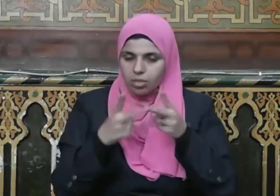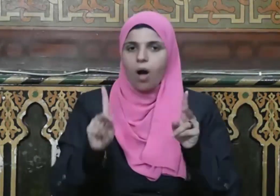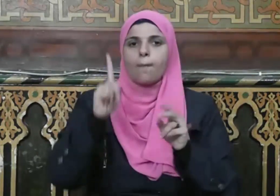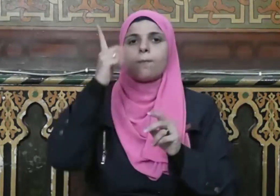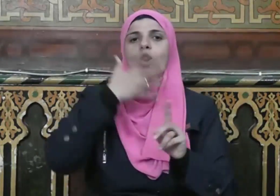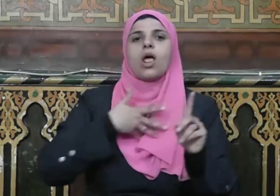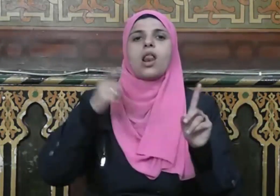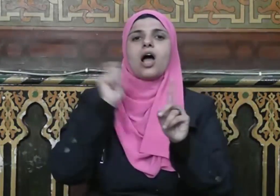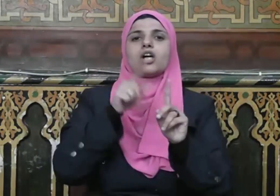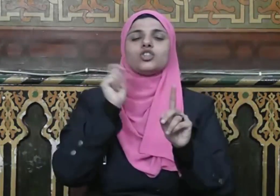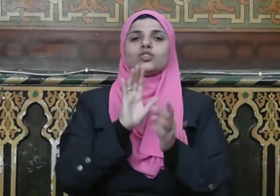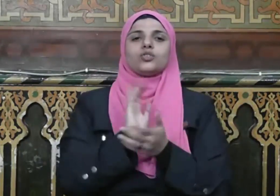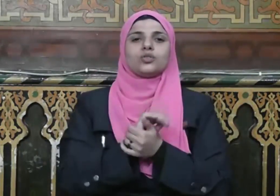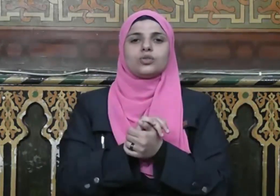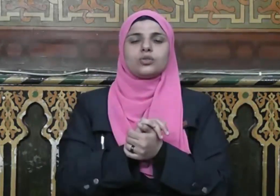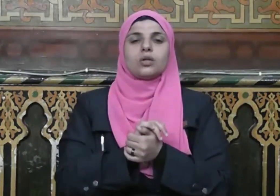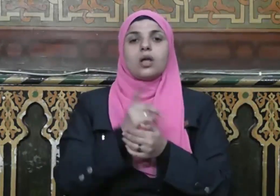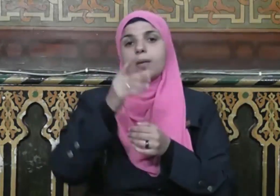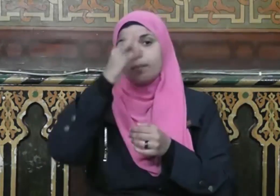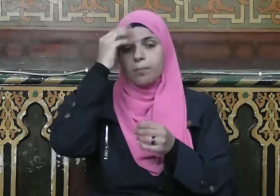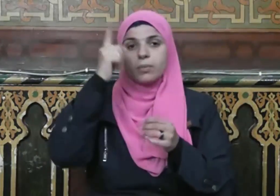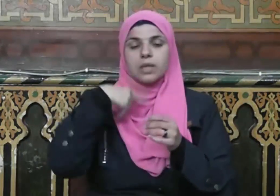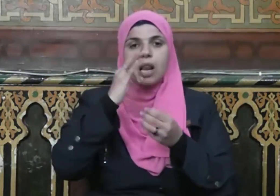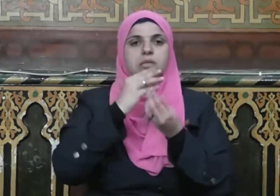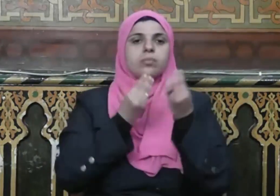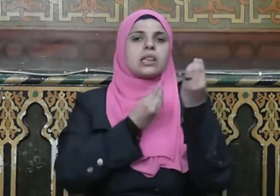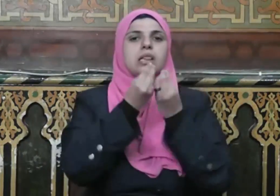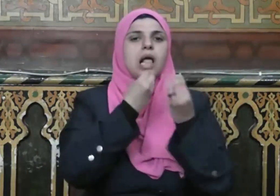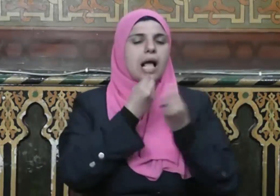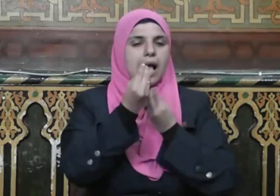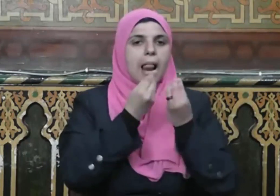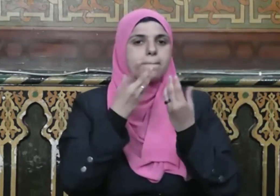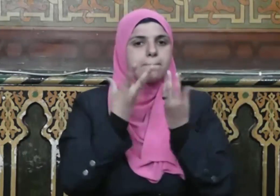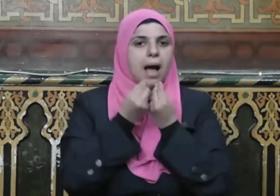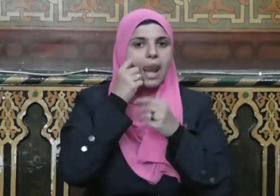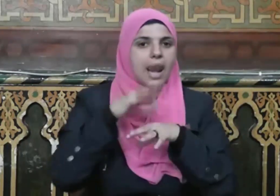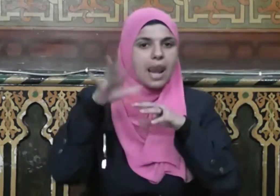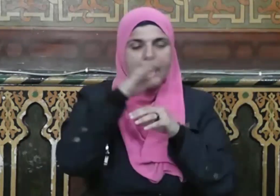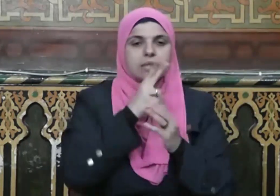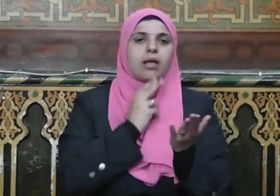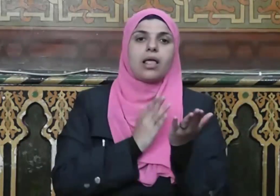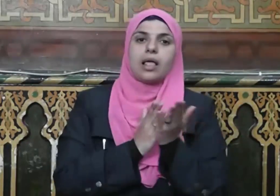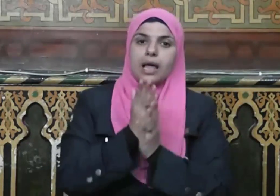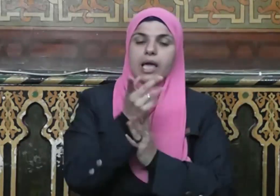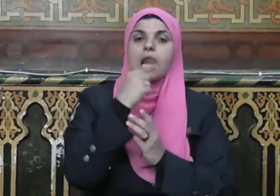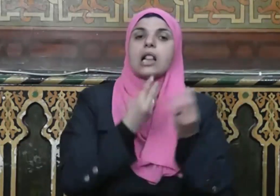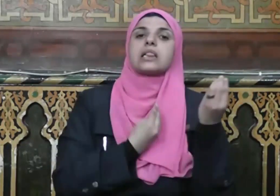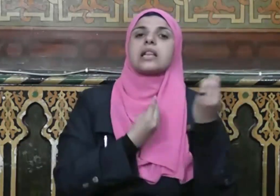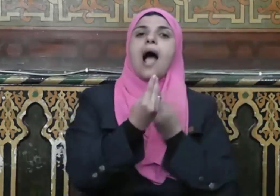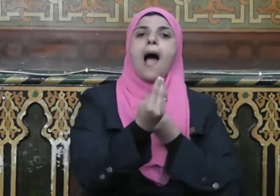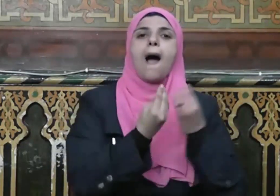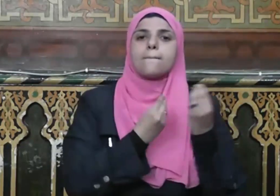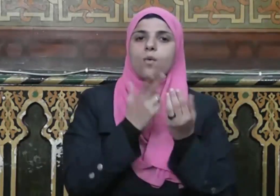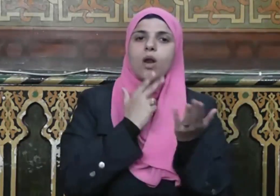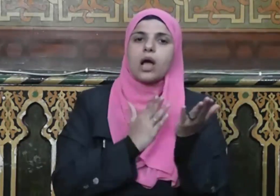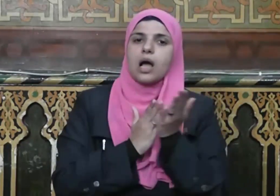فيخالق الناس بخلق حسن ويعاملهم معاملة صالحة